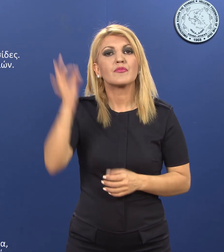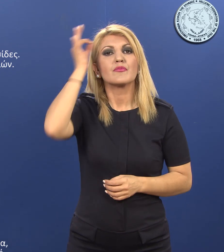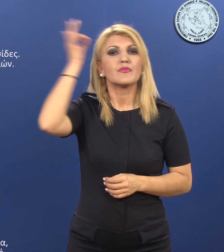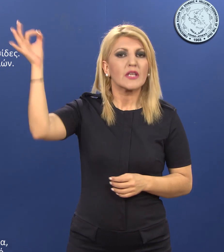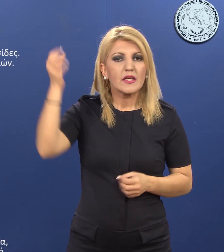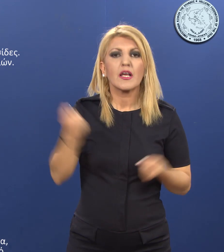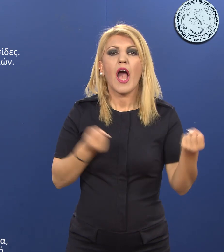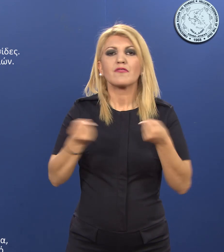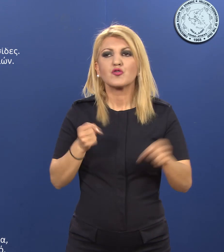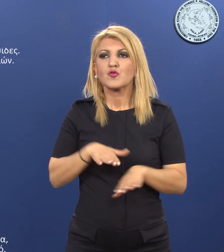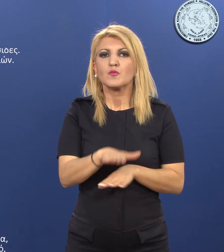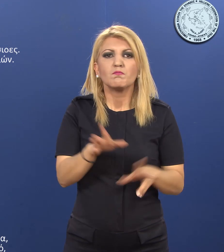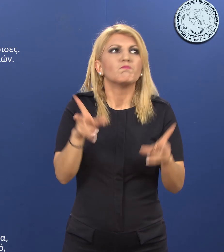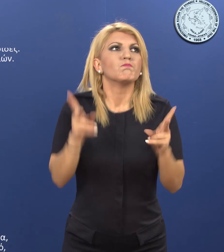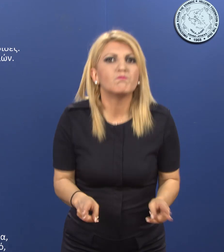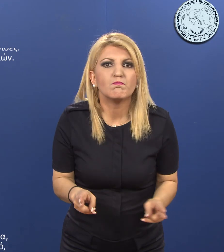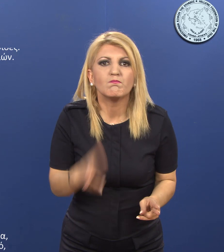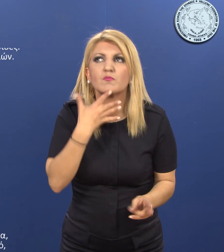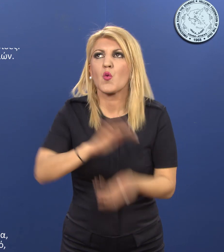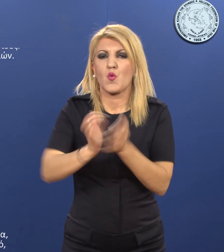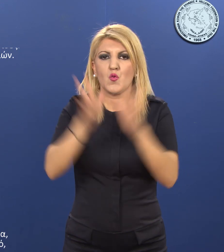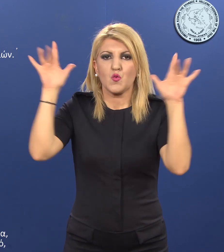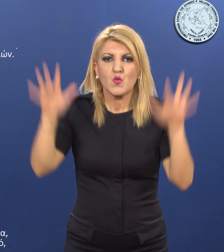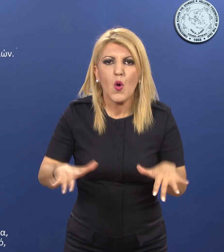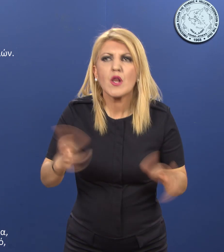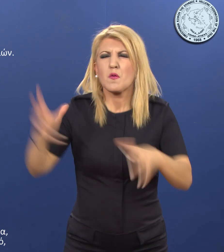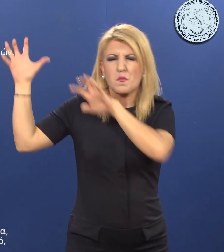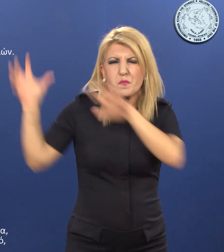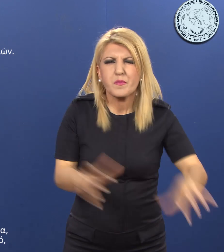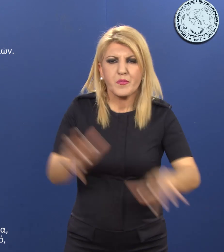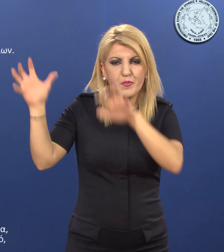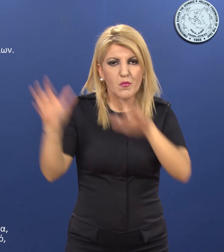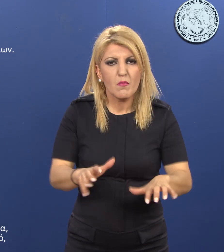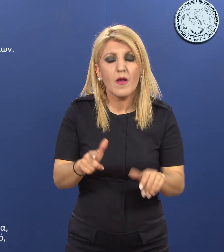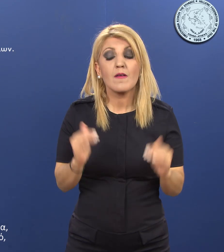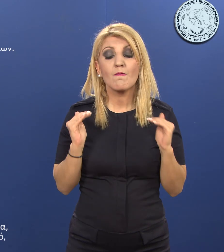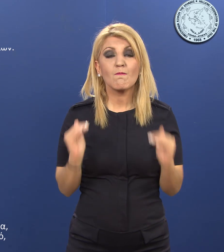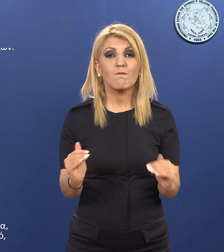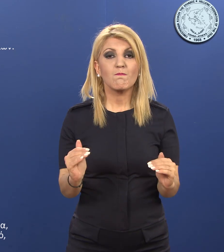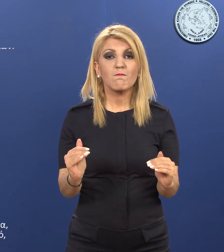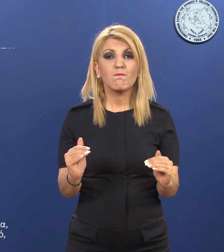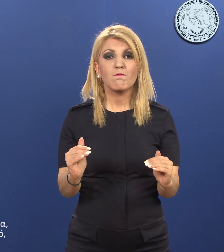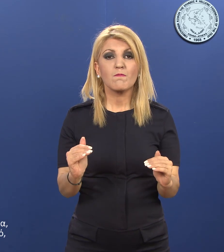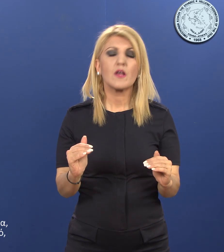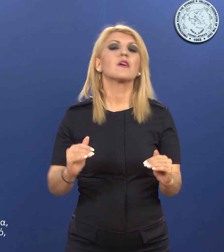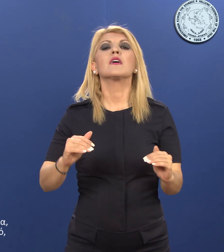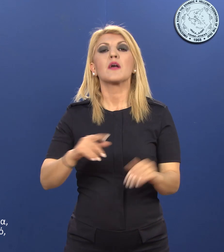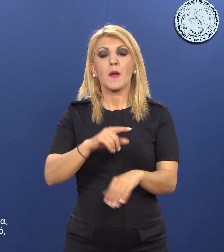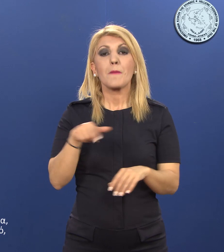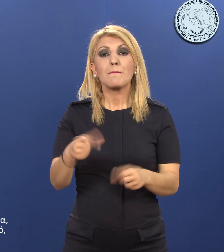Σε περίπτωση που αποκλειστείτε. Παραμείνετε στο αυτοκινητό σας και φροντίστε να ανάβετε τη μηχανή για 10 λεπτά ανά